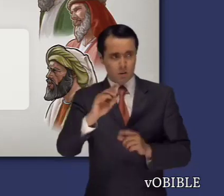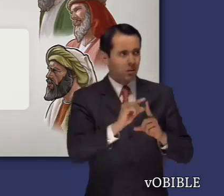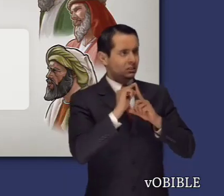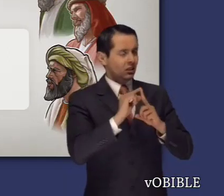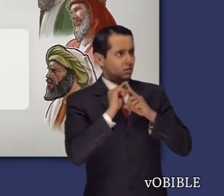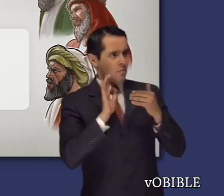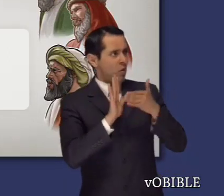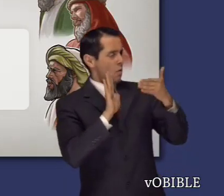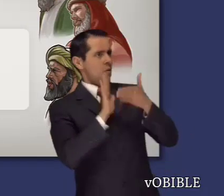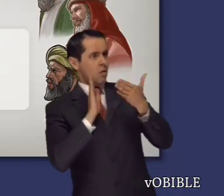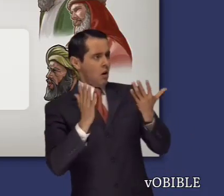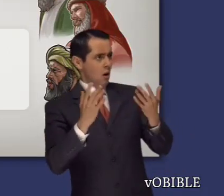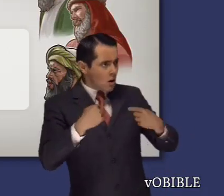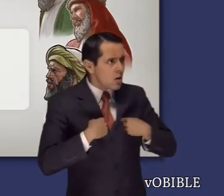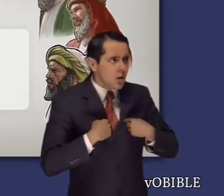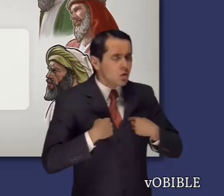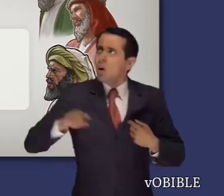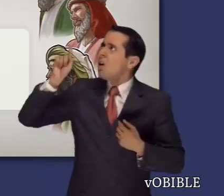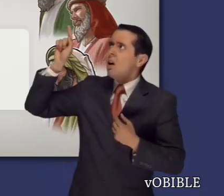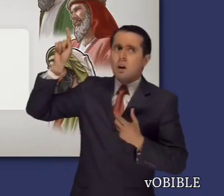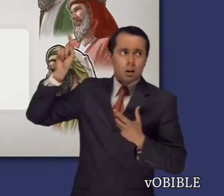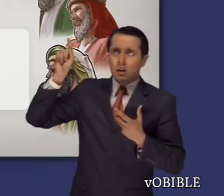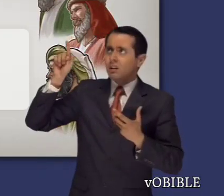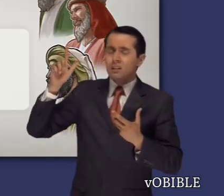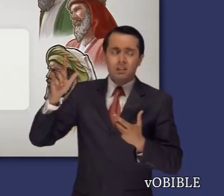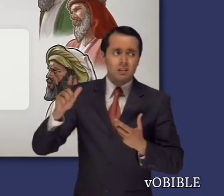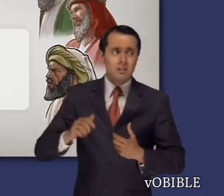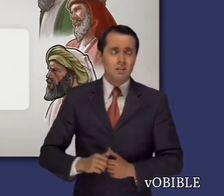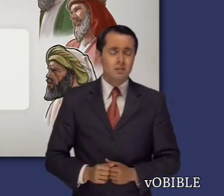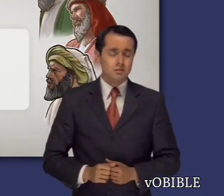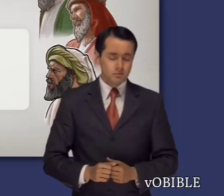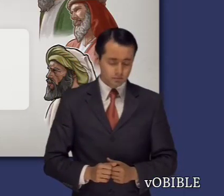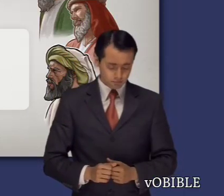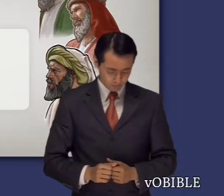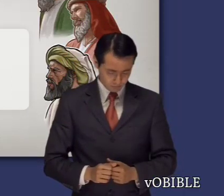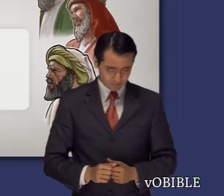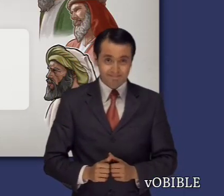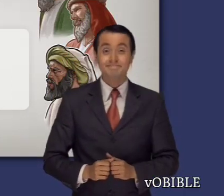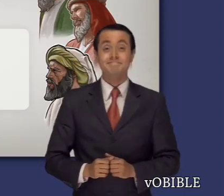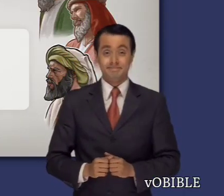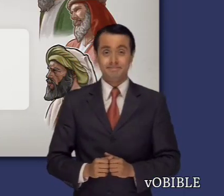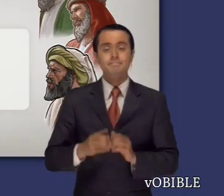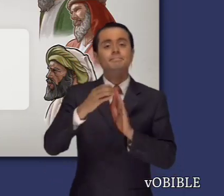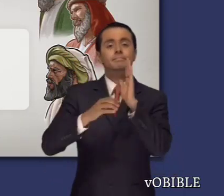Al intentar defenderse de estas acusaciones, Job hizo afirmaciones erróneas sobre Jehová.